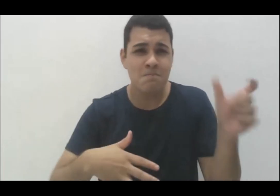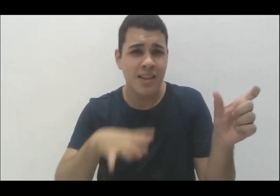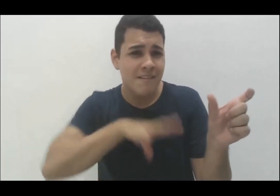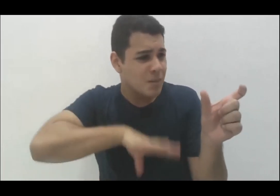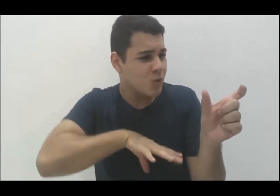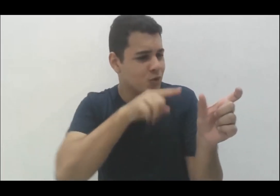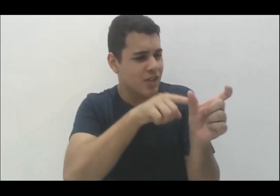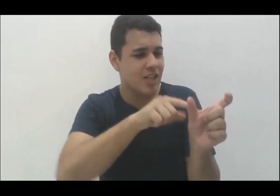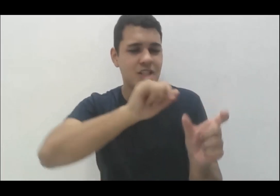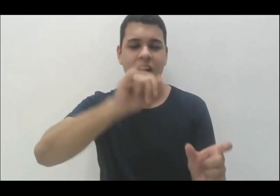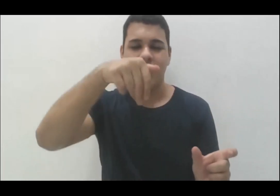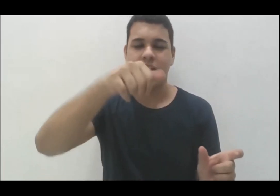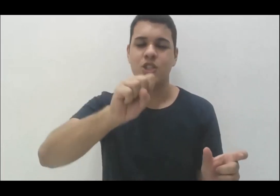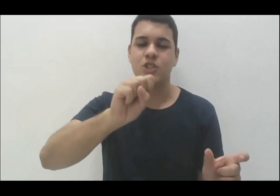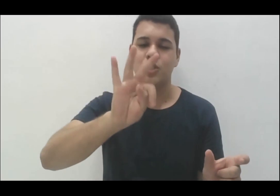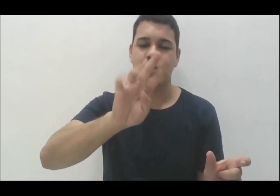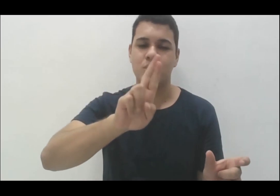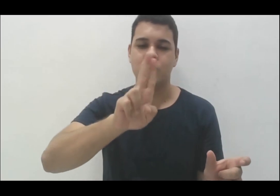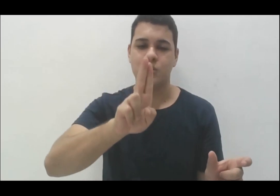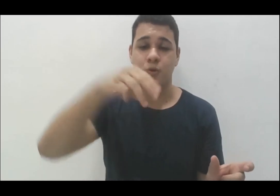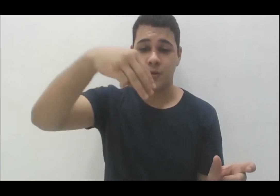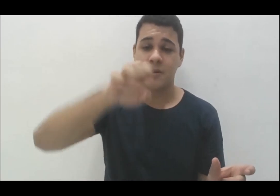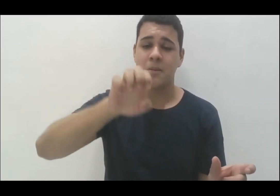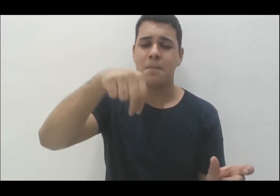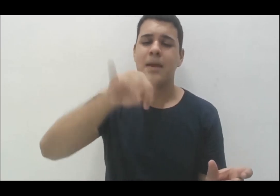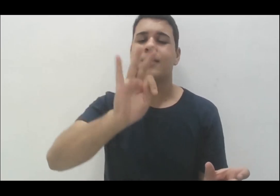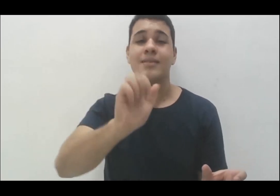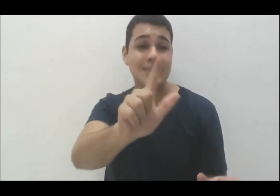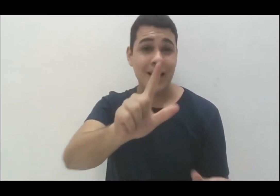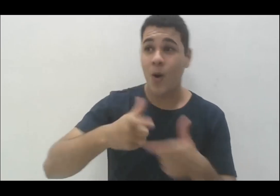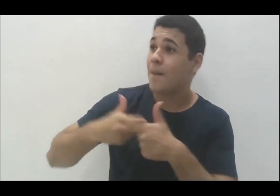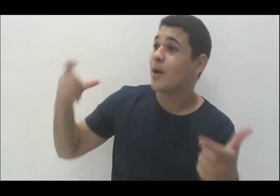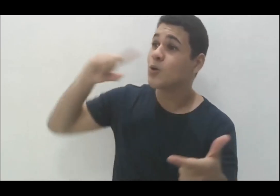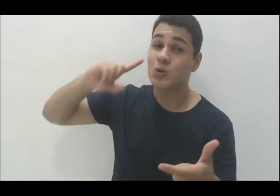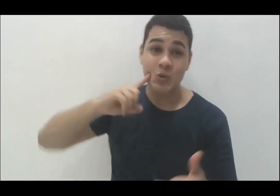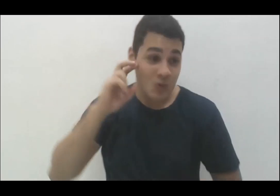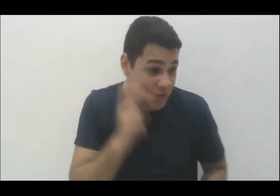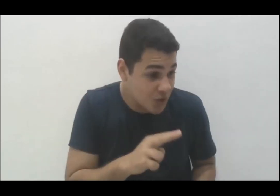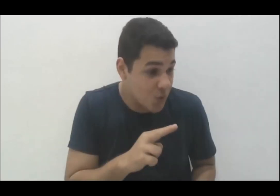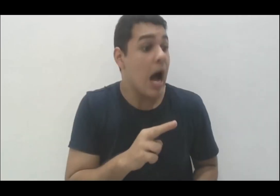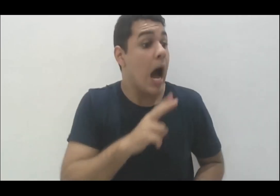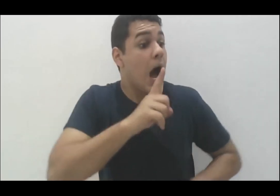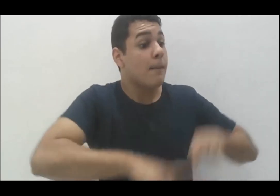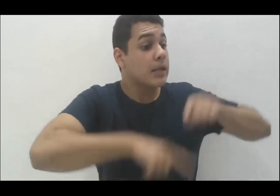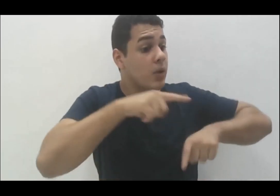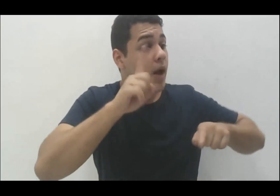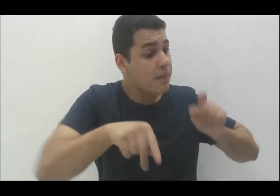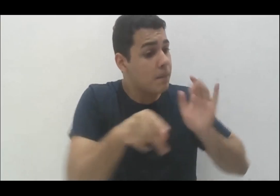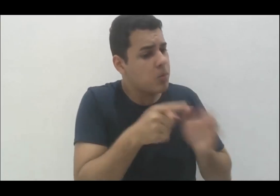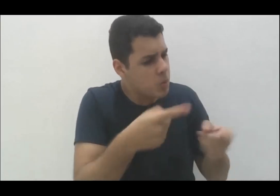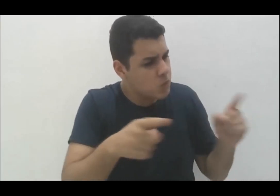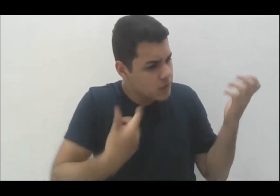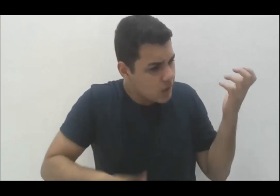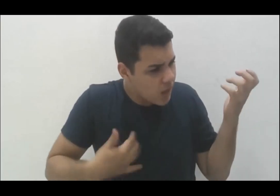uma questão da acessibilidade não só comunicacional, mas também linguística, da maneira como esse sujeito se